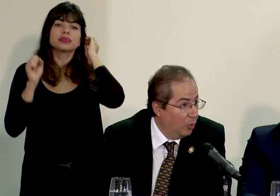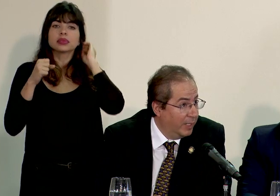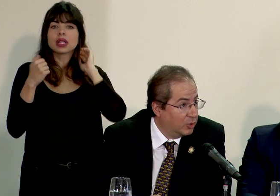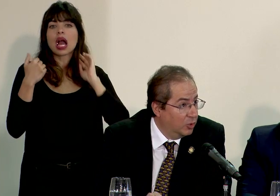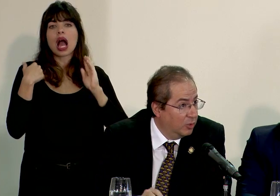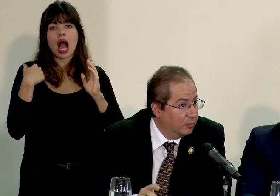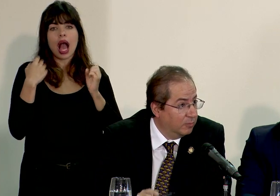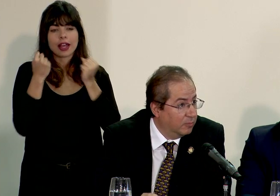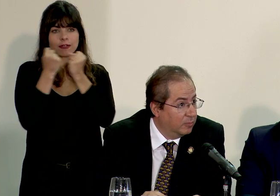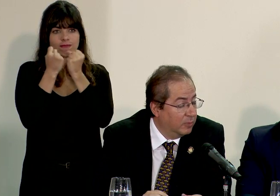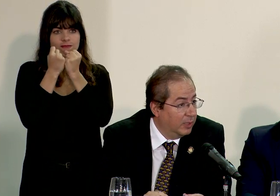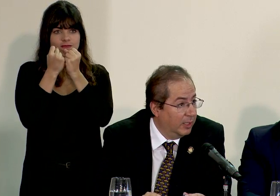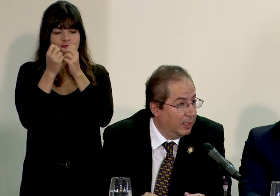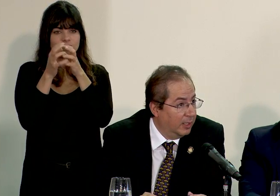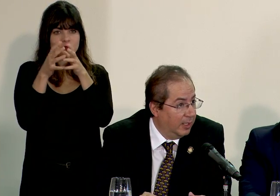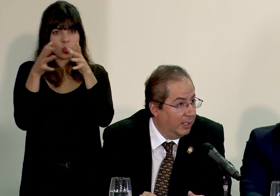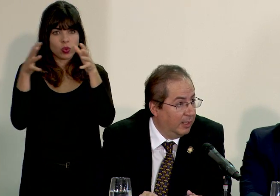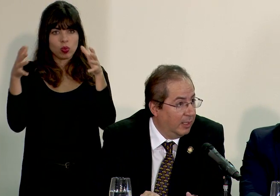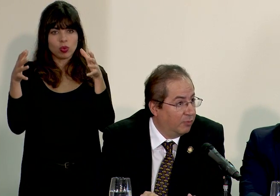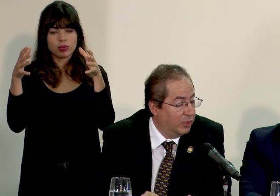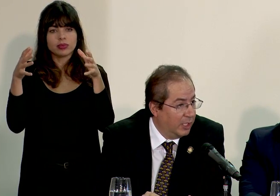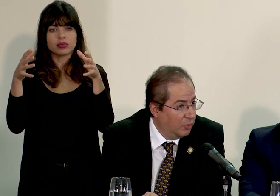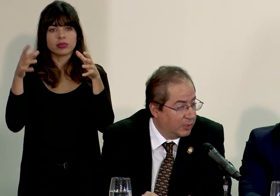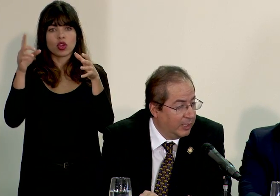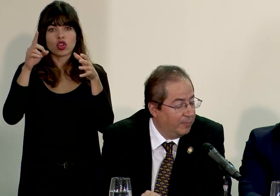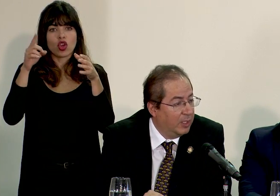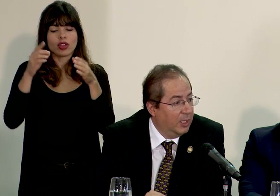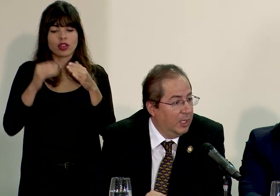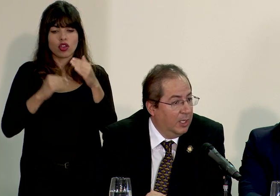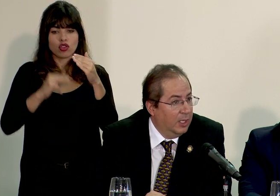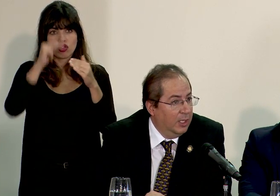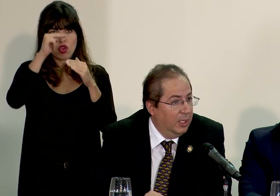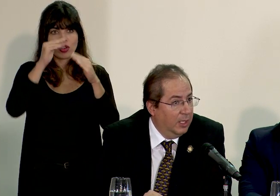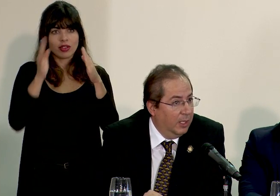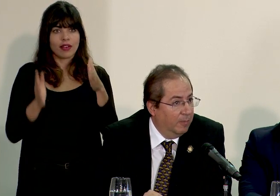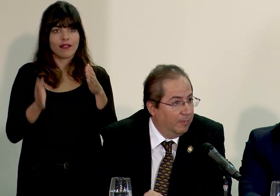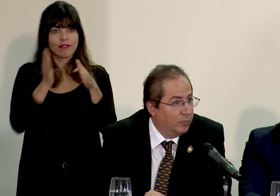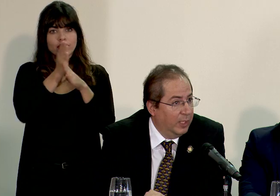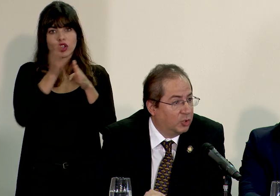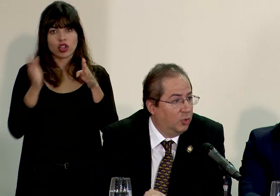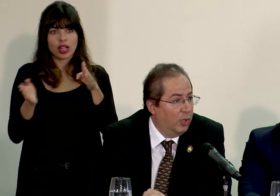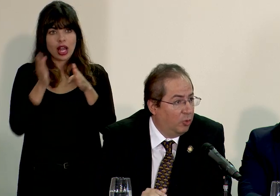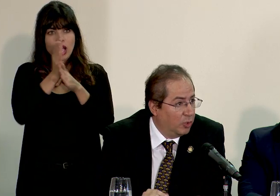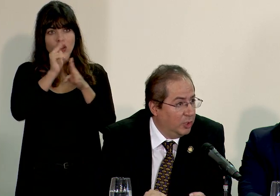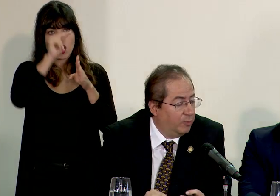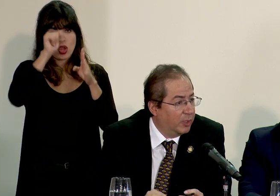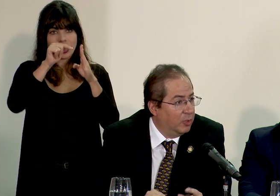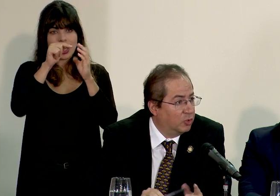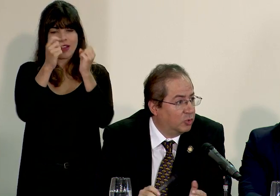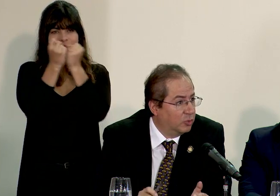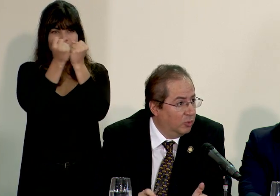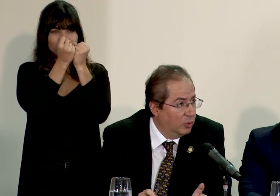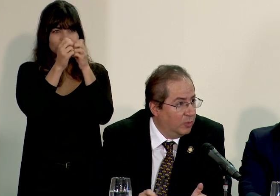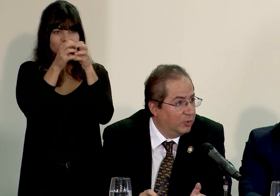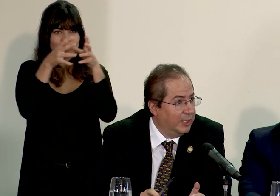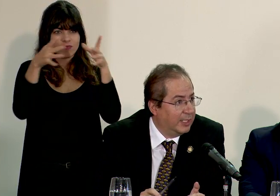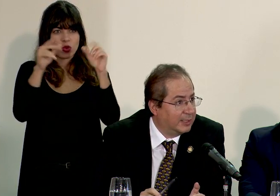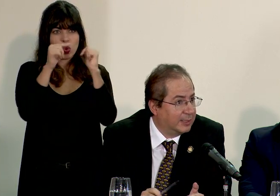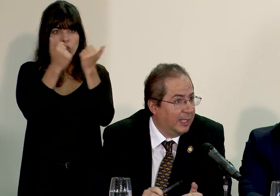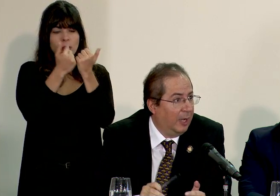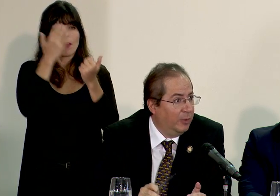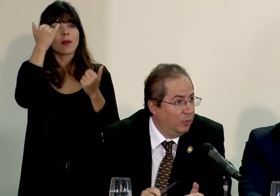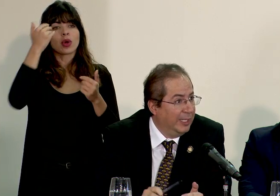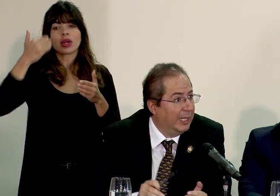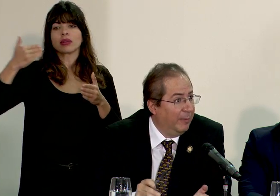aglomeración en la frontera norte y eso ha ocurrido porque en los últimos